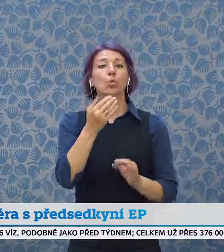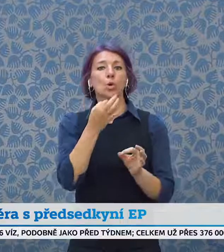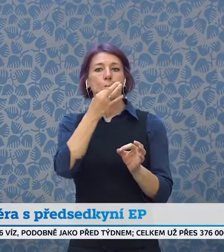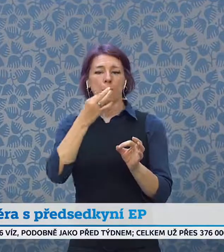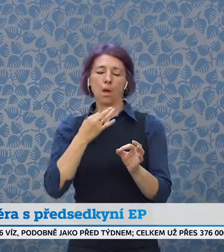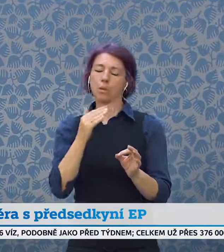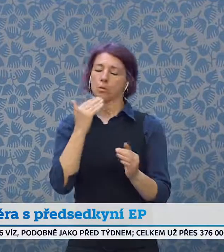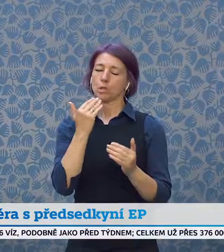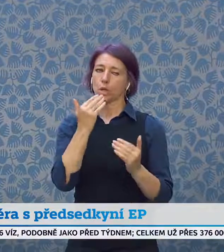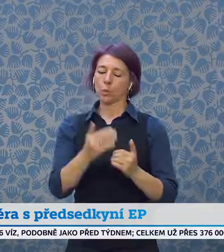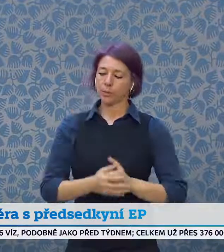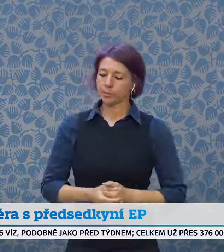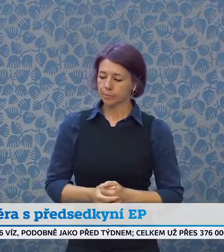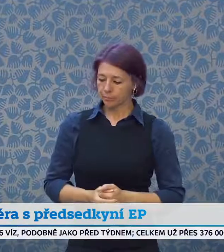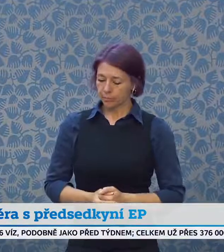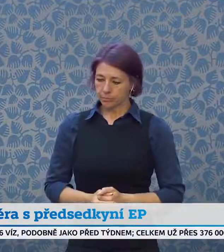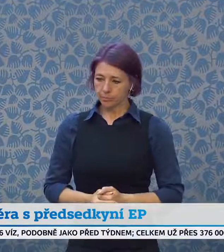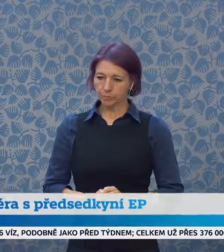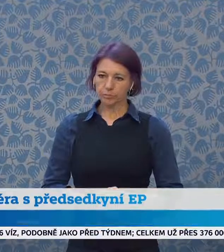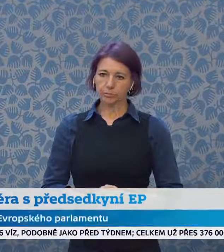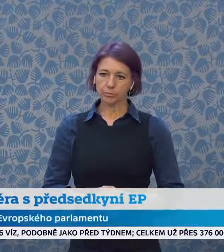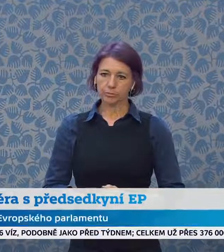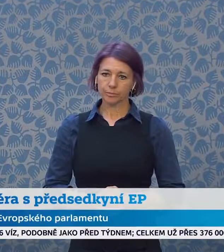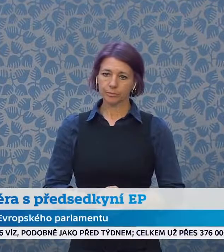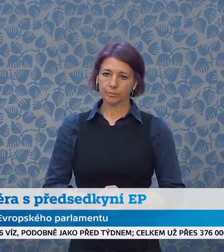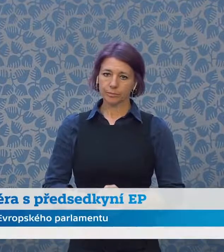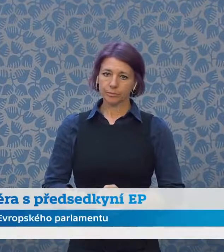Děkuji mnohokrát. Když děkuji